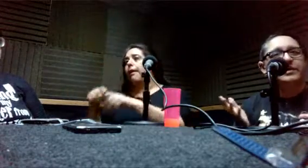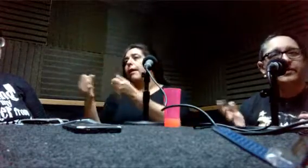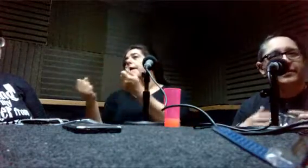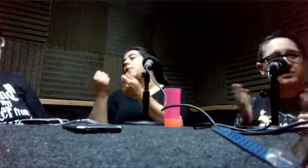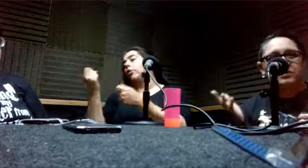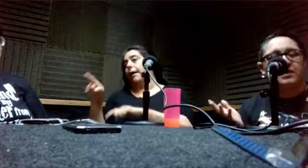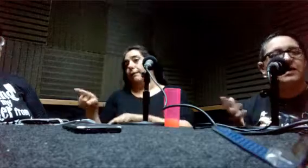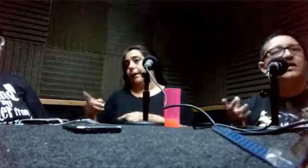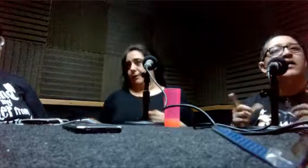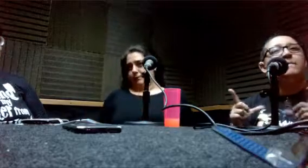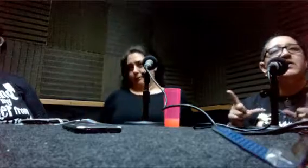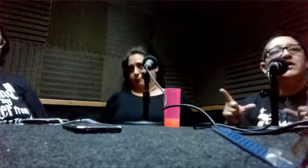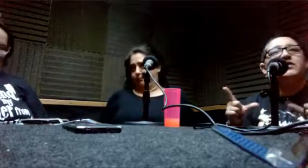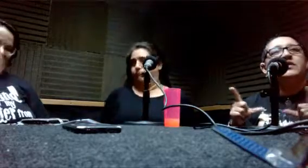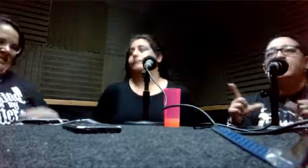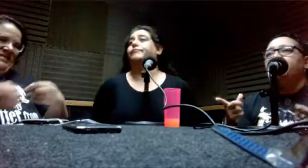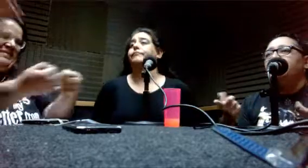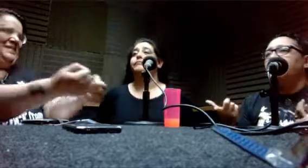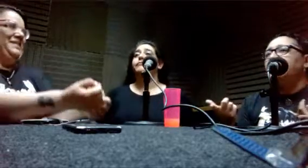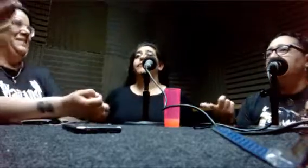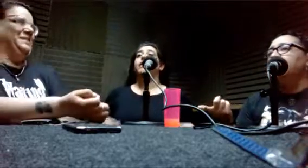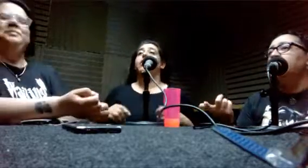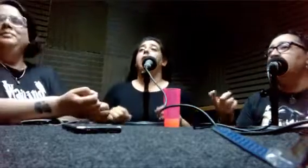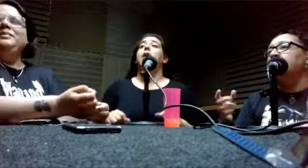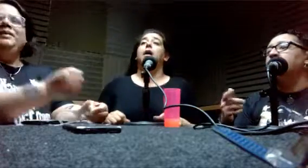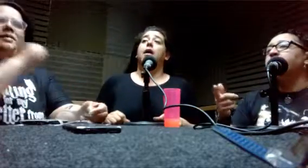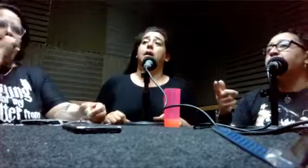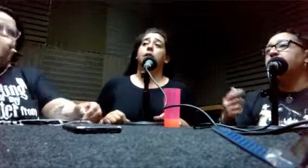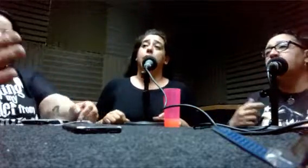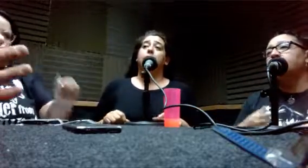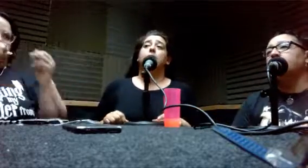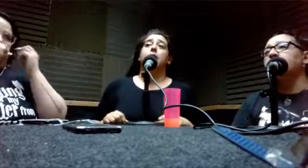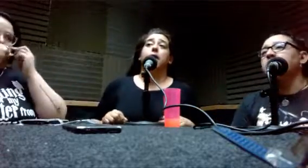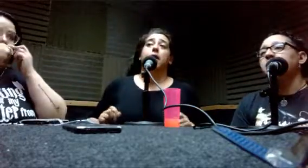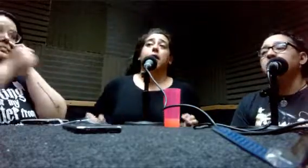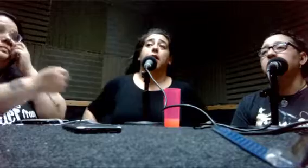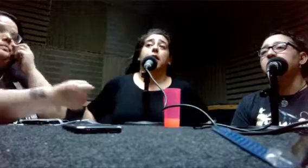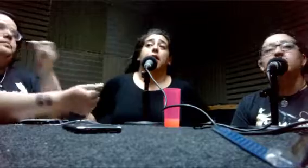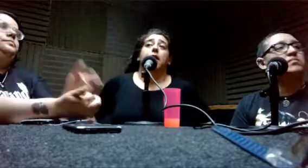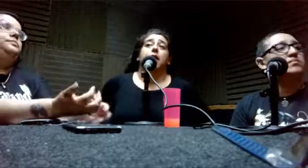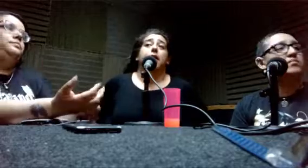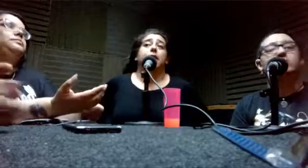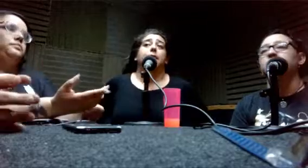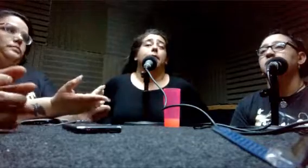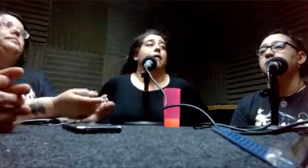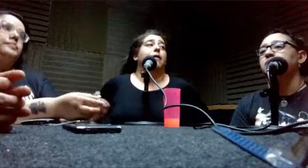ojero. Claro, sí, sabés que está cayendo. Digo, pasa en una publicidad, es enorme a veces,